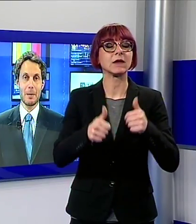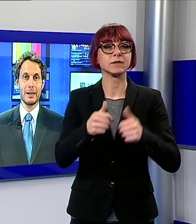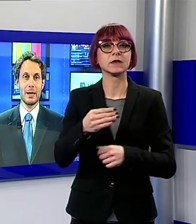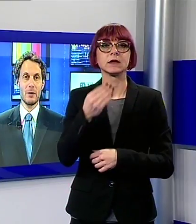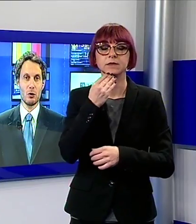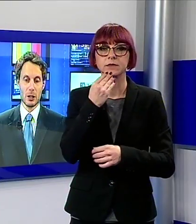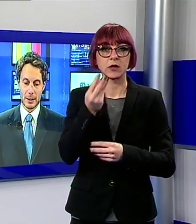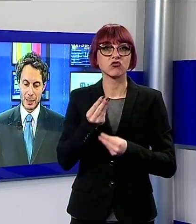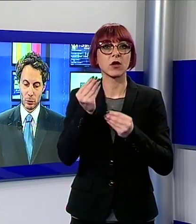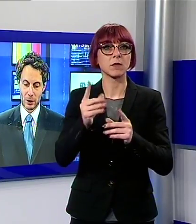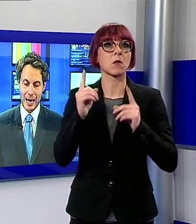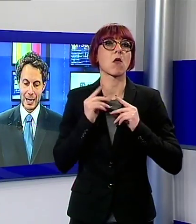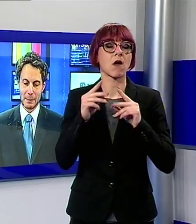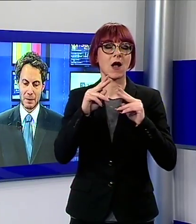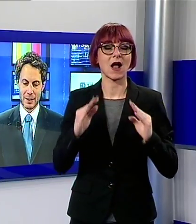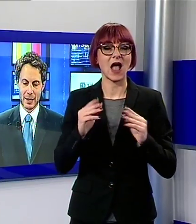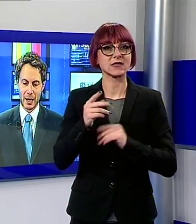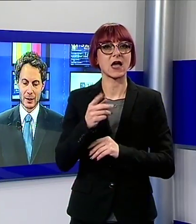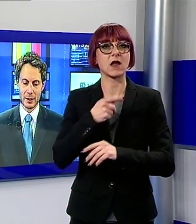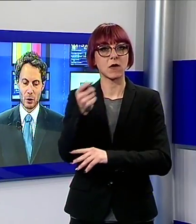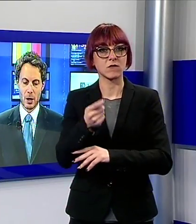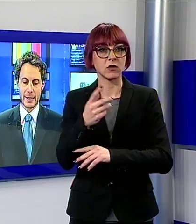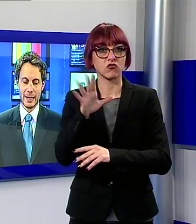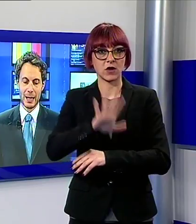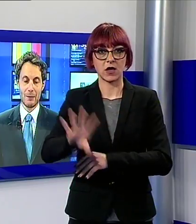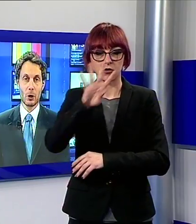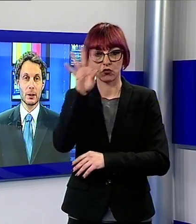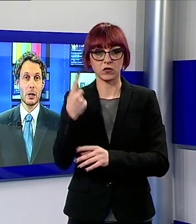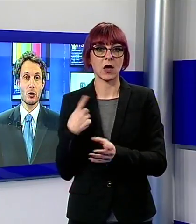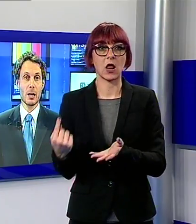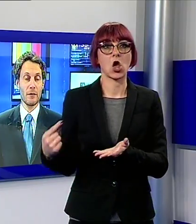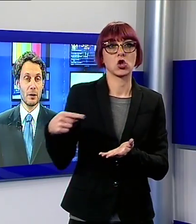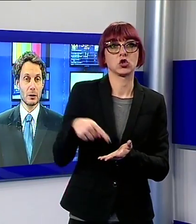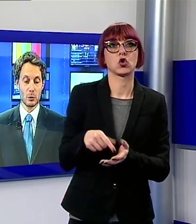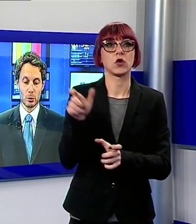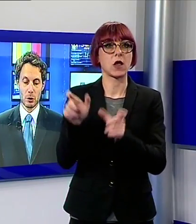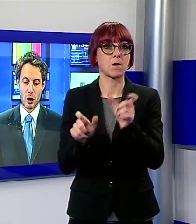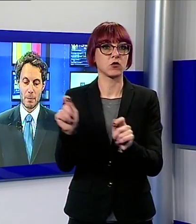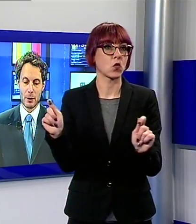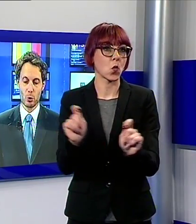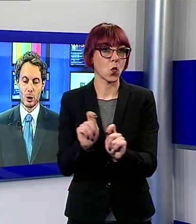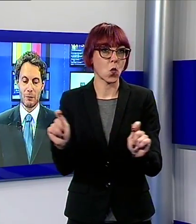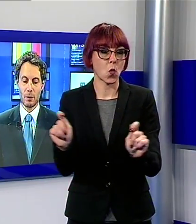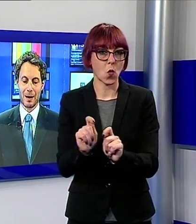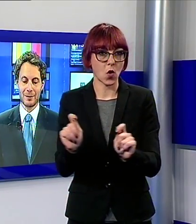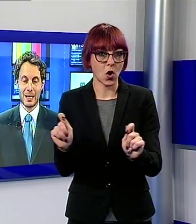dei vigili della Toscana che prevede il reintegro delle lavoratrici che fino al 31 dicembre cucinavano i pasti nei